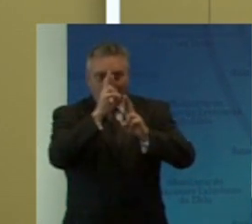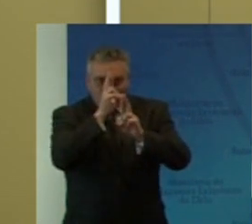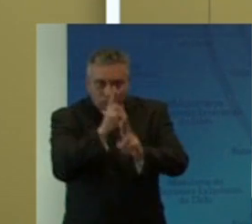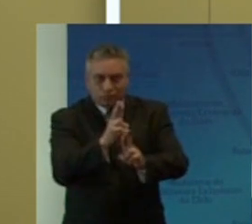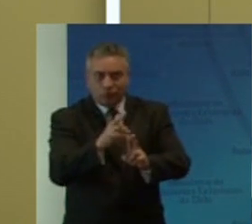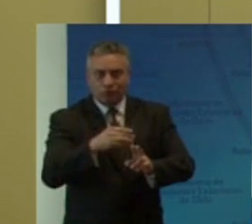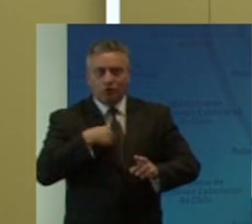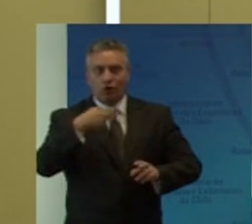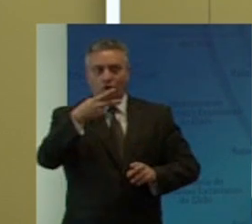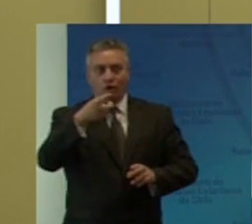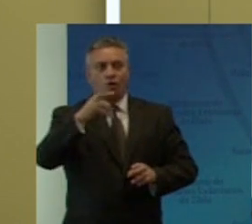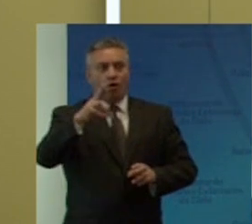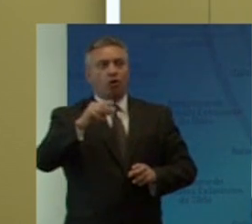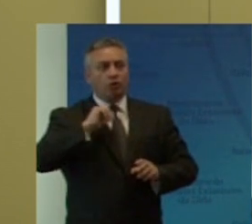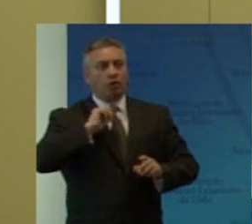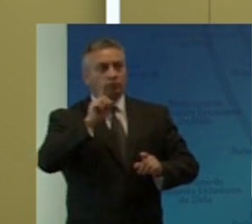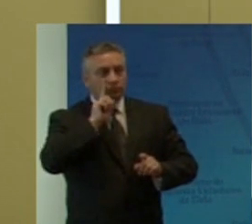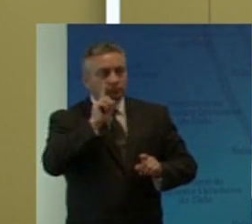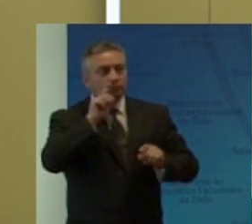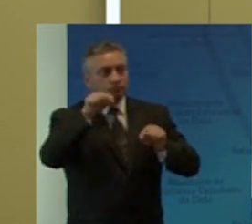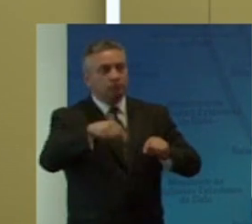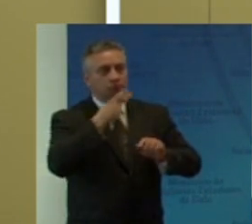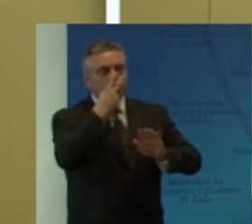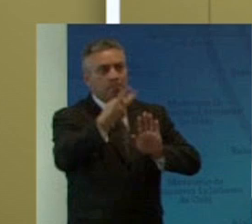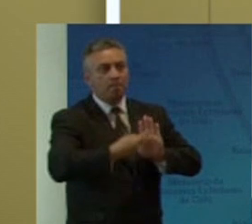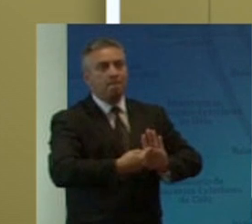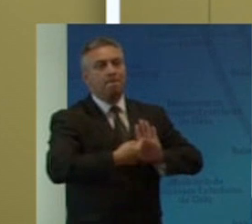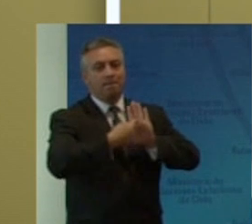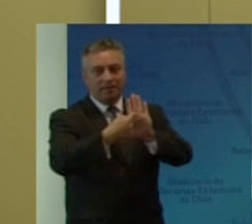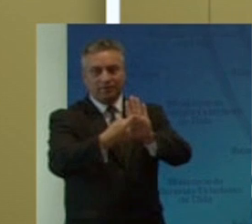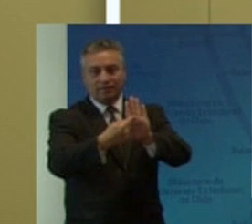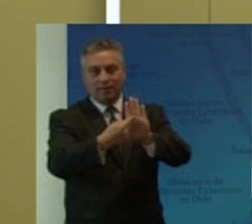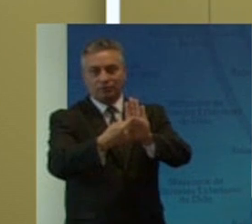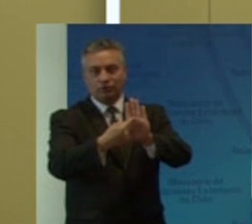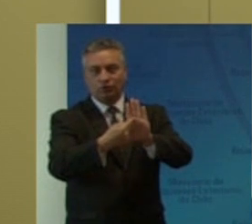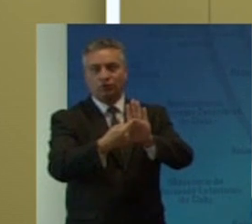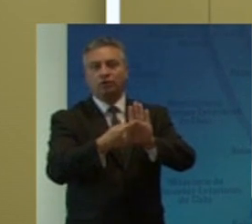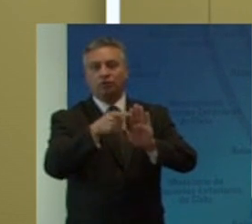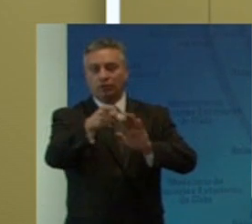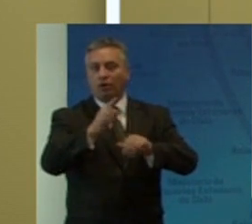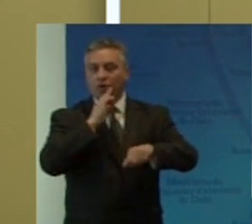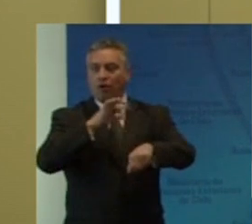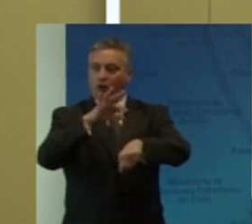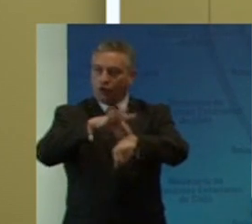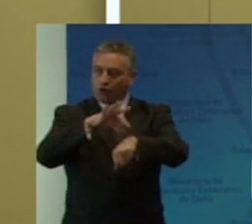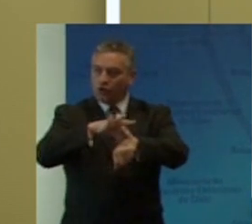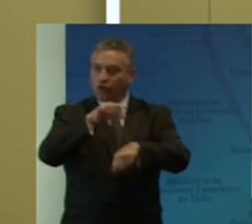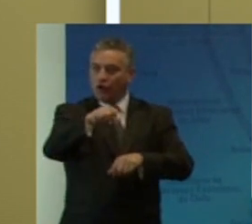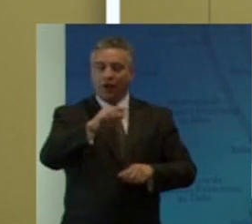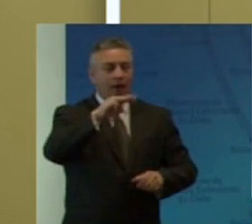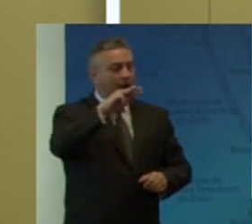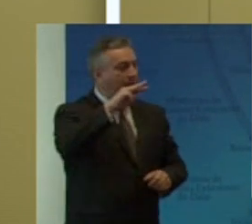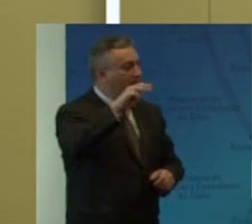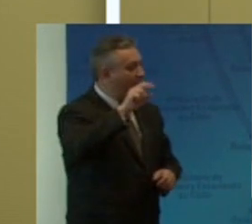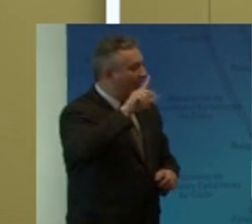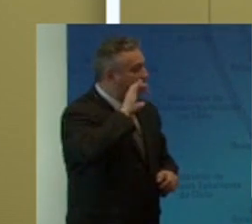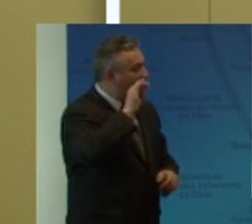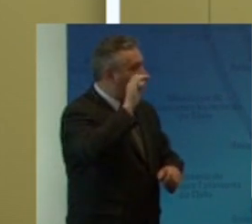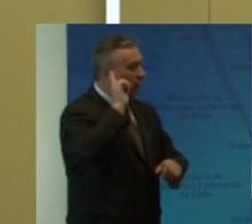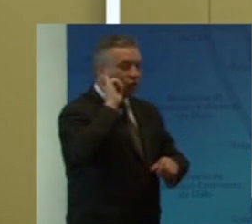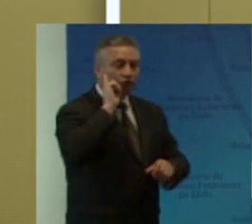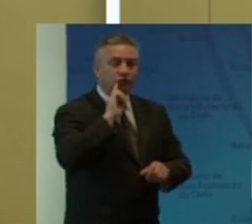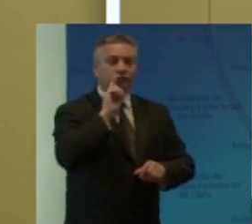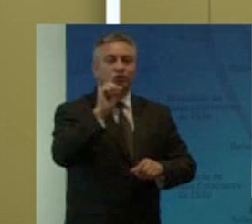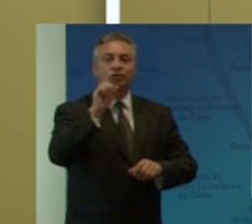muy breve presentación gracias a la doctora María Soledad Cisternas